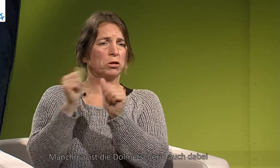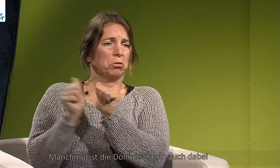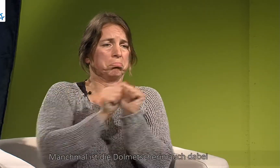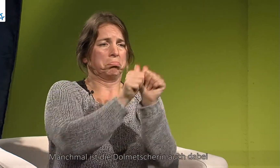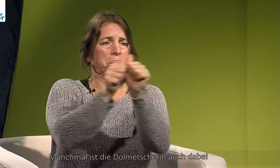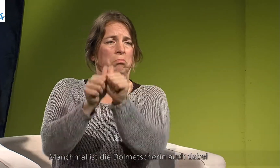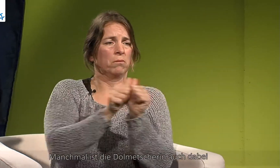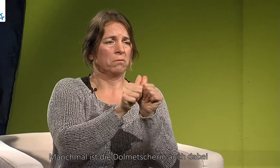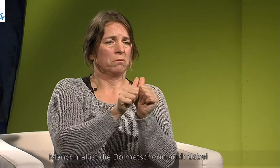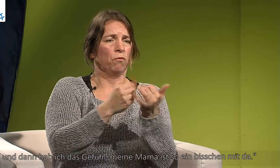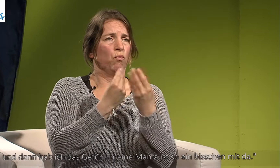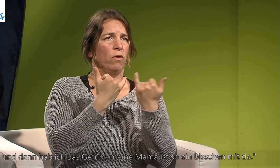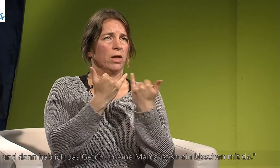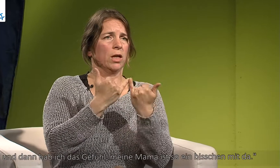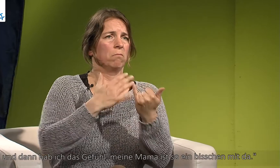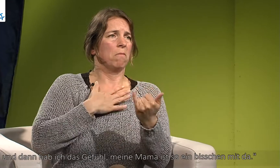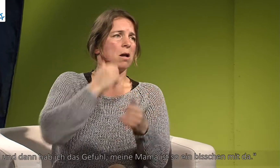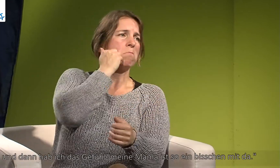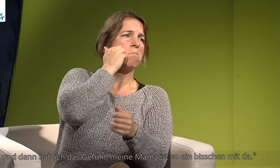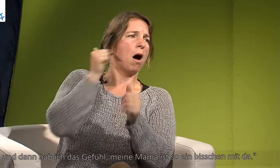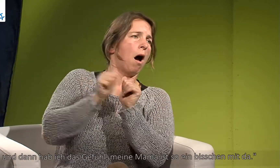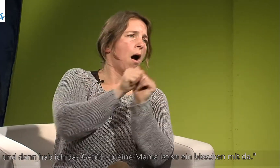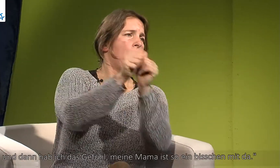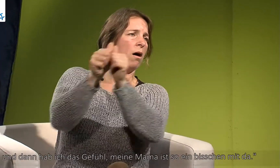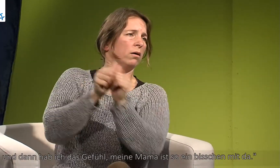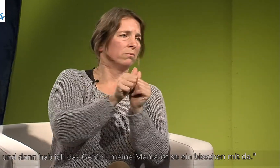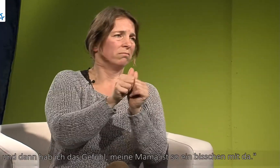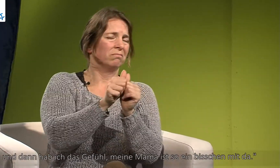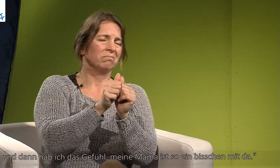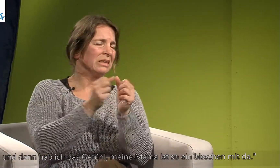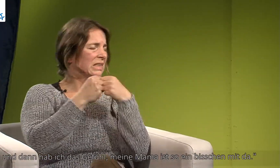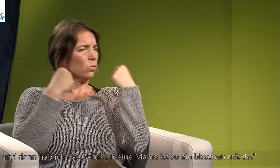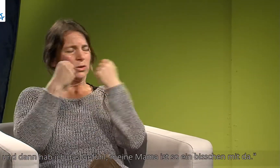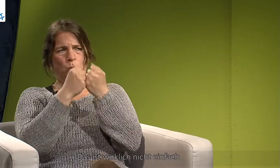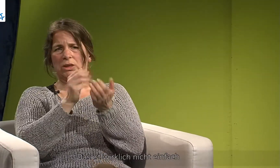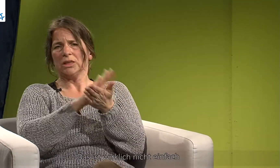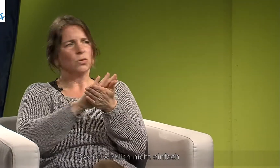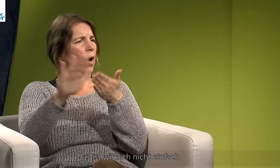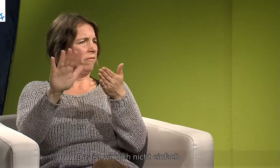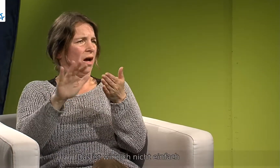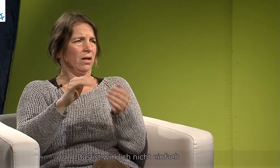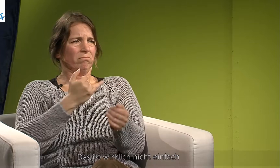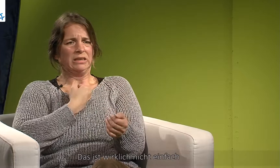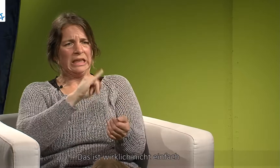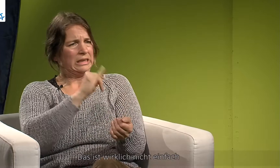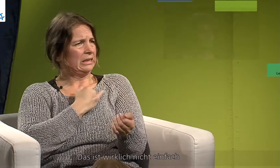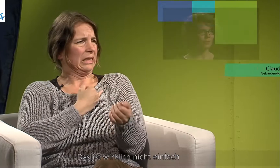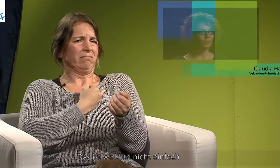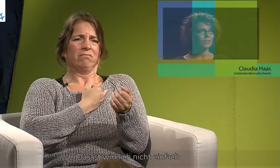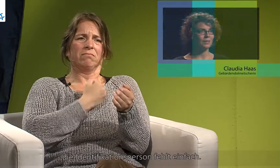Dolmetscherin noch dabei und dann habe ich das Gefühl, meine Mama ist so ein bisschen mit da. Also das ist halt einfach wirklich nicht einfach. die